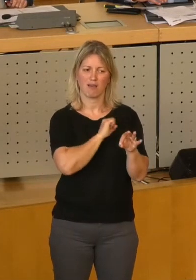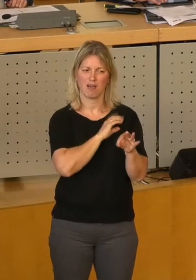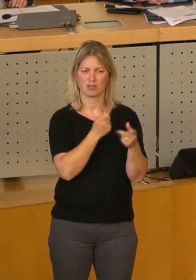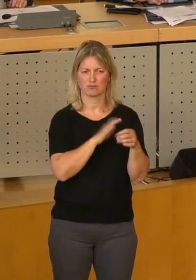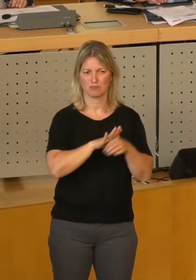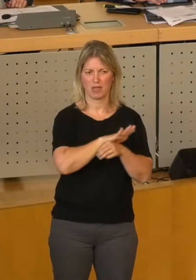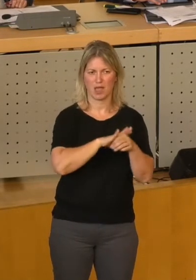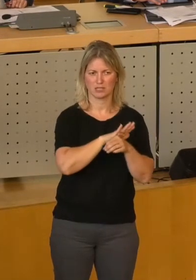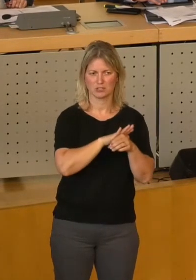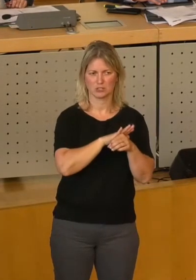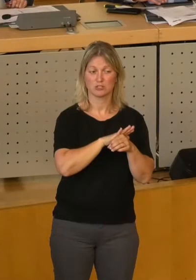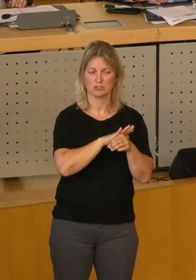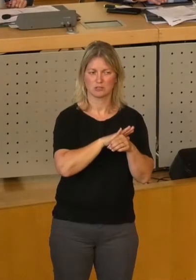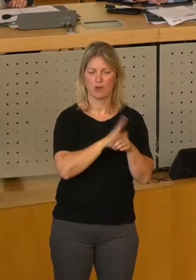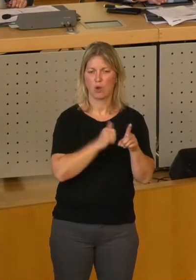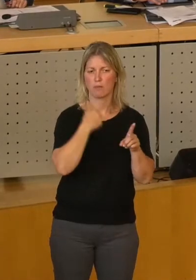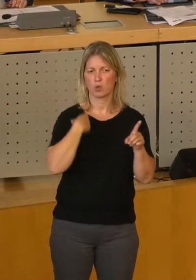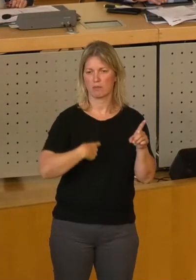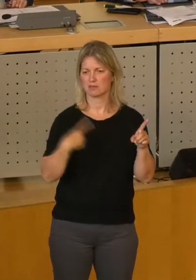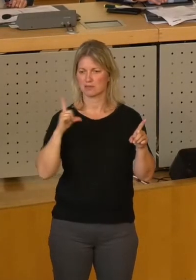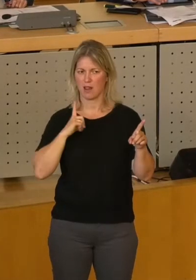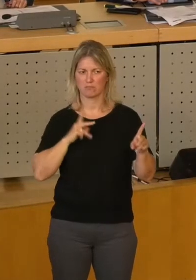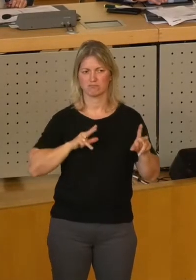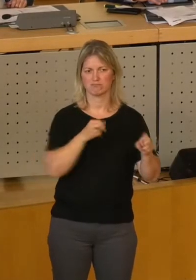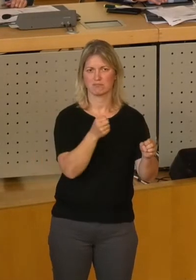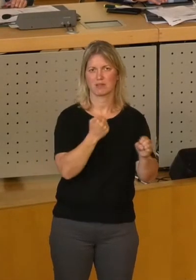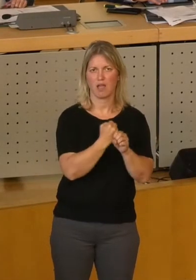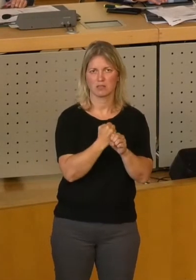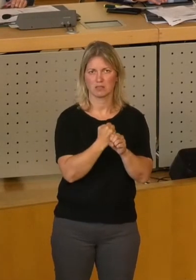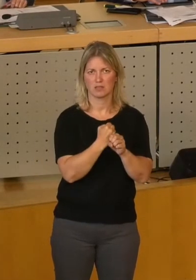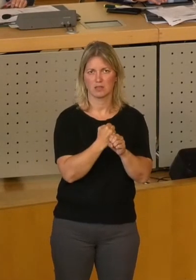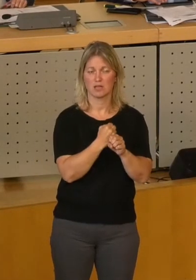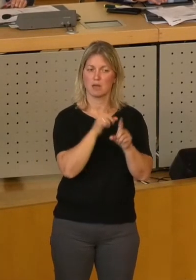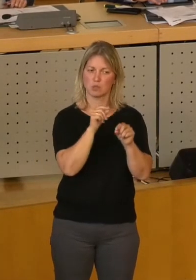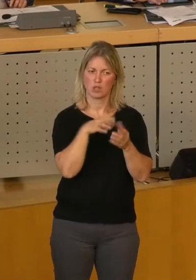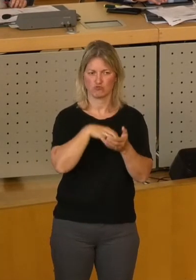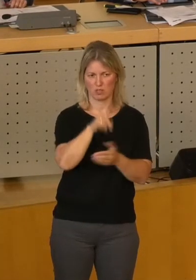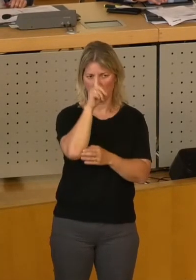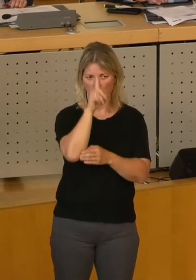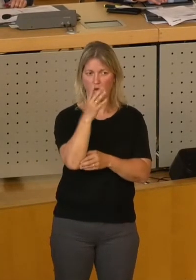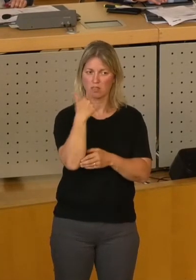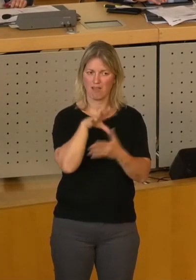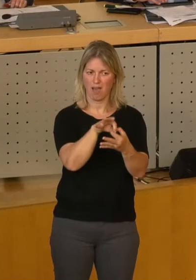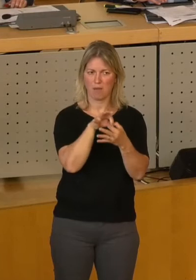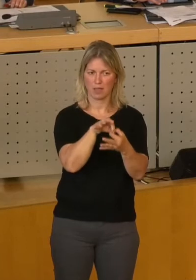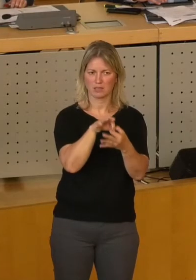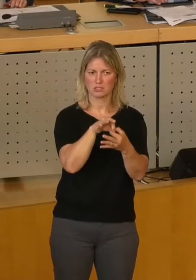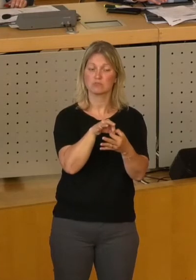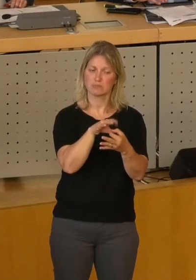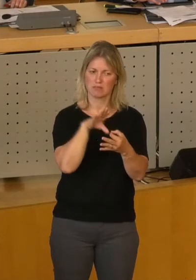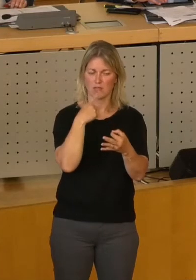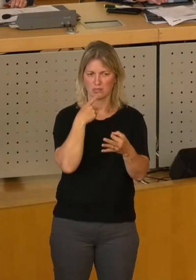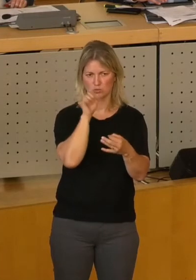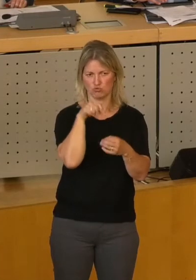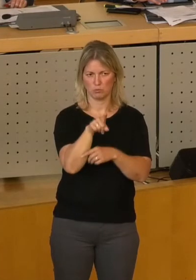die der Oberbürgermeister vornehmen kann, so wie es ja geschehen ist, von der Zustimmung des Stadtrates abhängig zu machen. Das geht wohl nicht. Wir